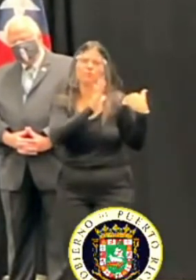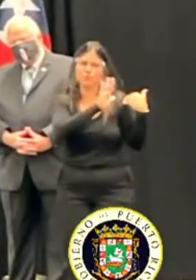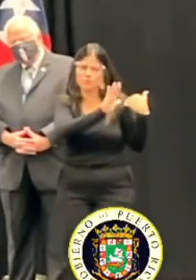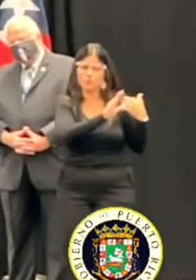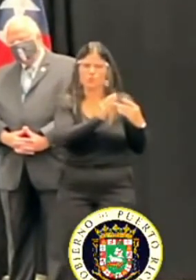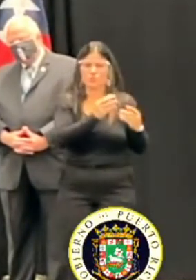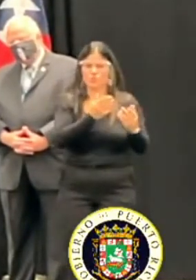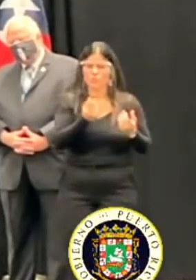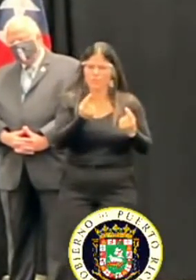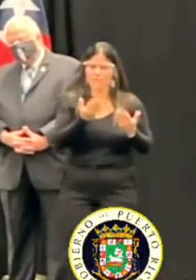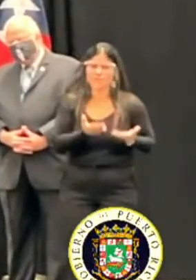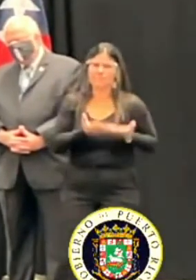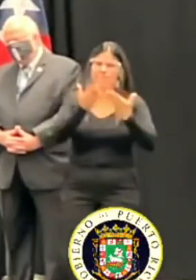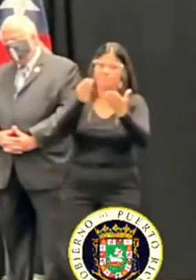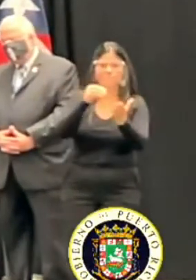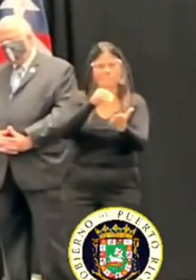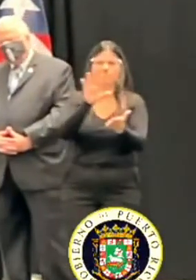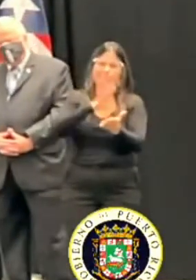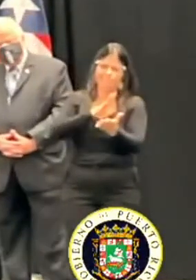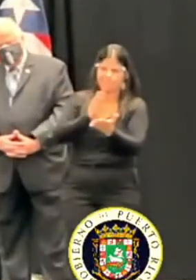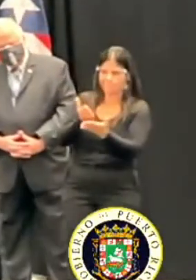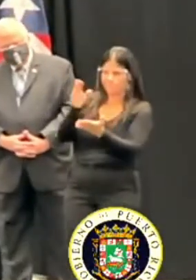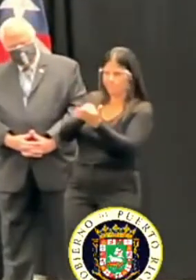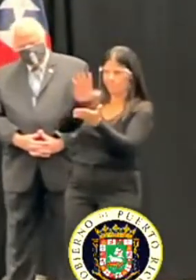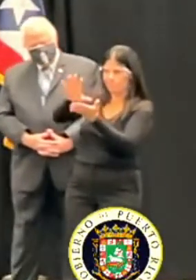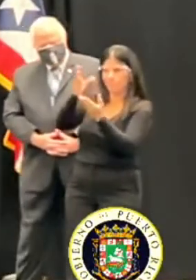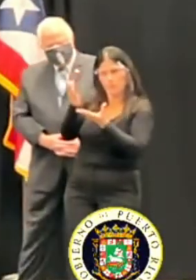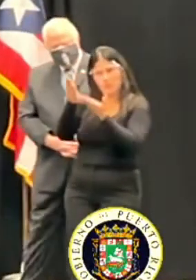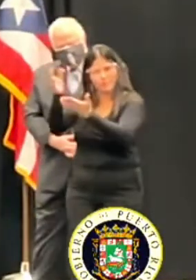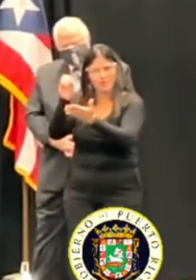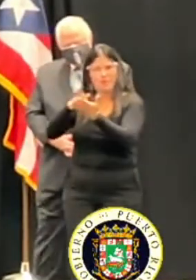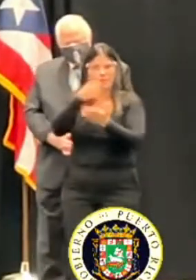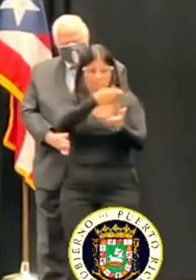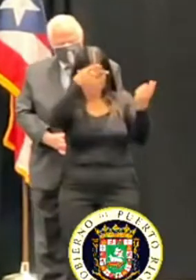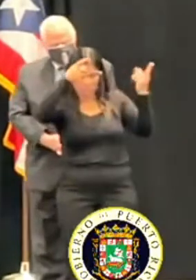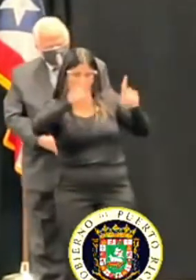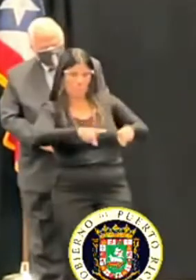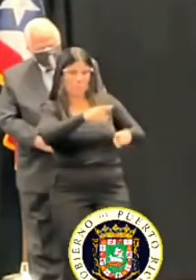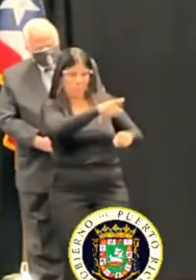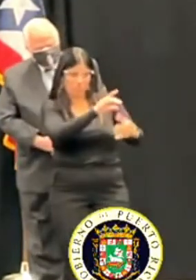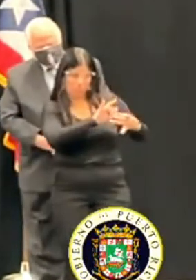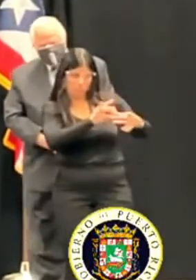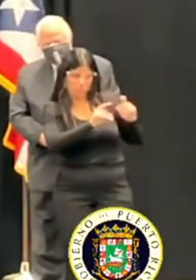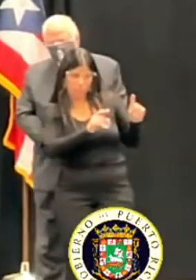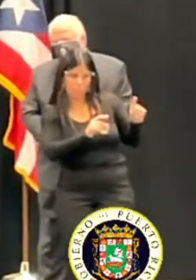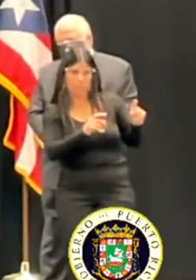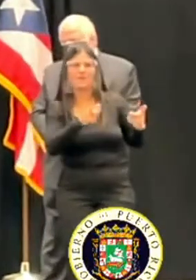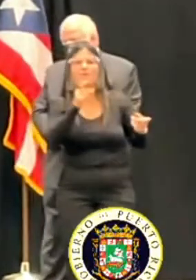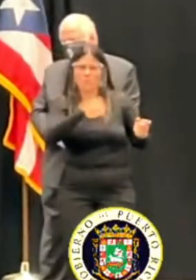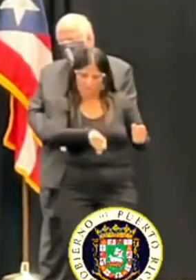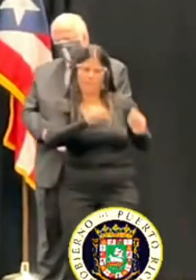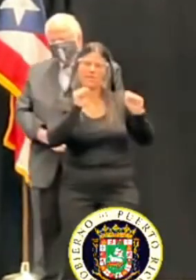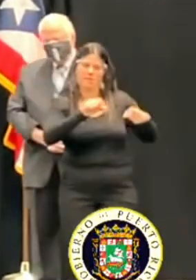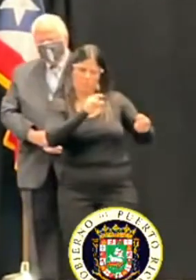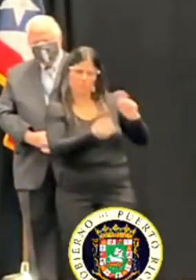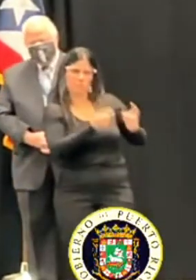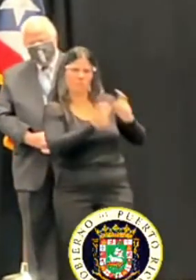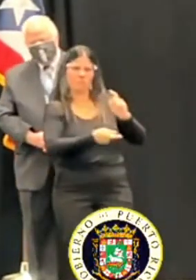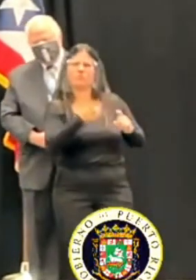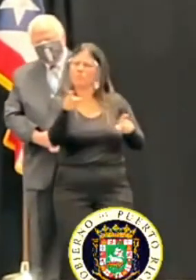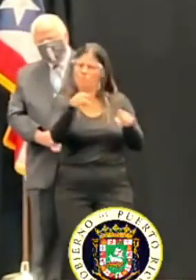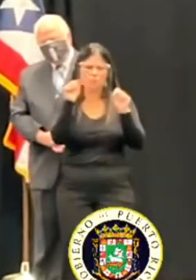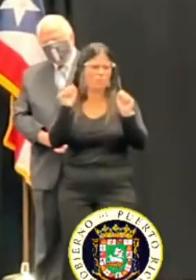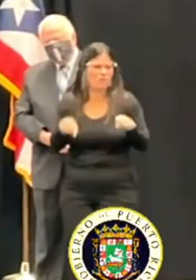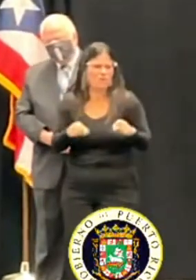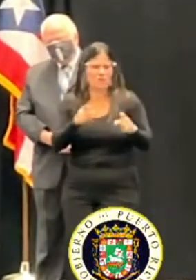se le dé la oportunidad al auditado, como lo ha dicho el CPA, y que eso continúe, ¿verdad?, porque es la manera de depurar un informe y